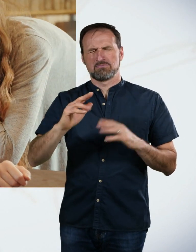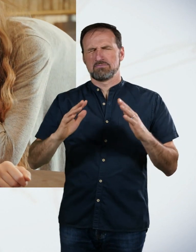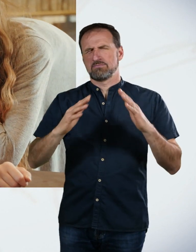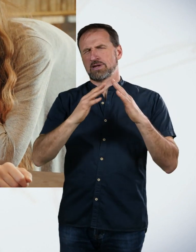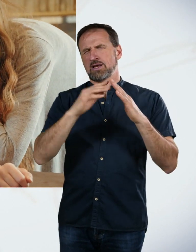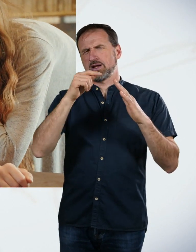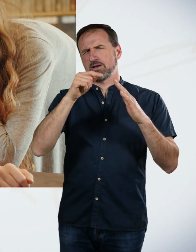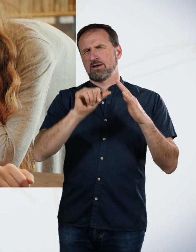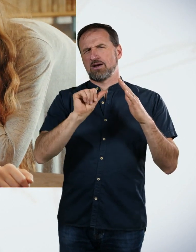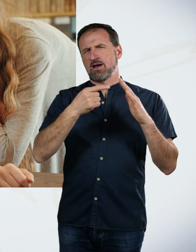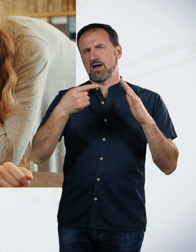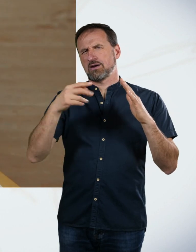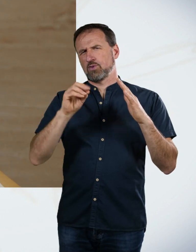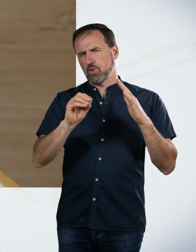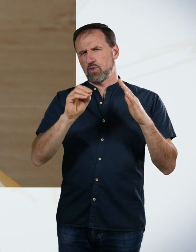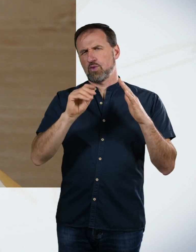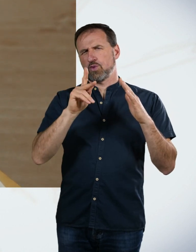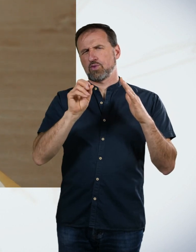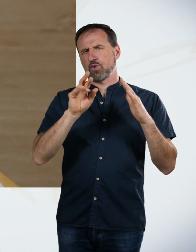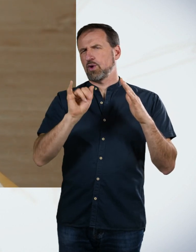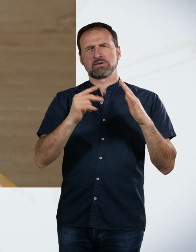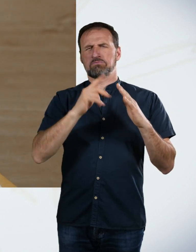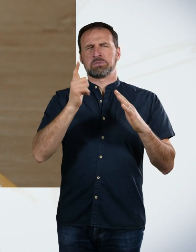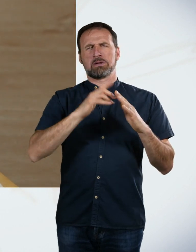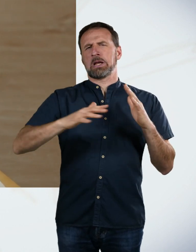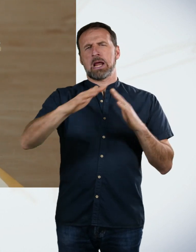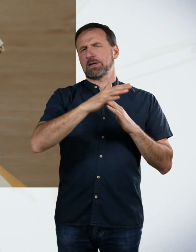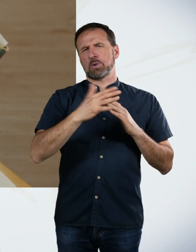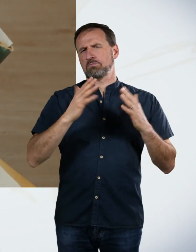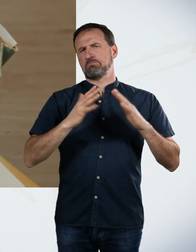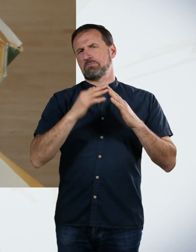keine Region. Des Wanderers Blicken und in Pofaidons Fichten.